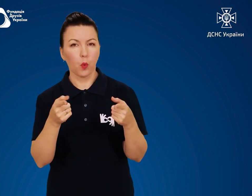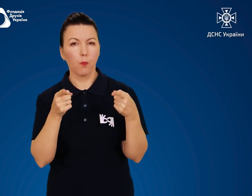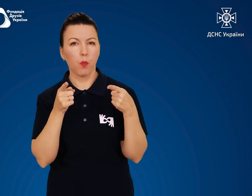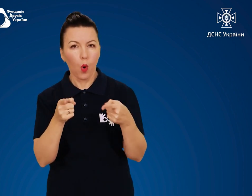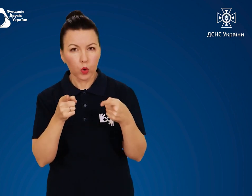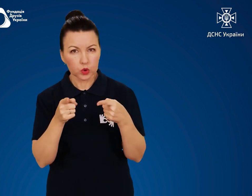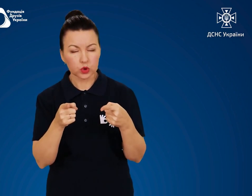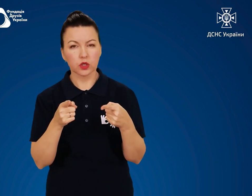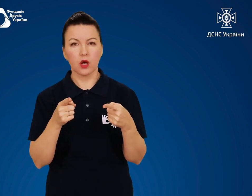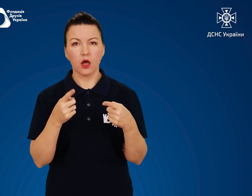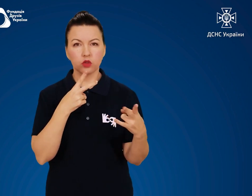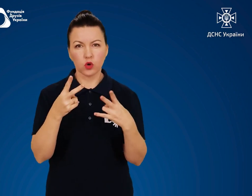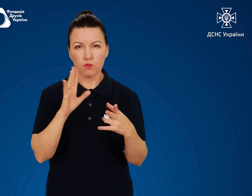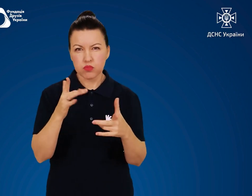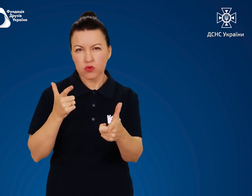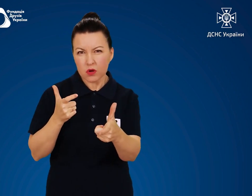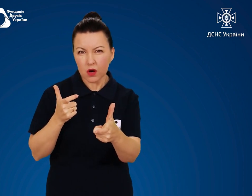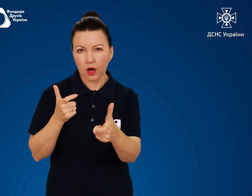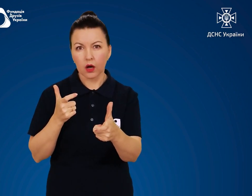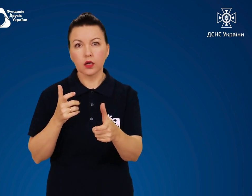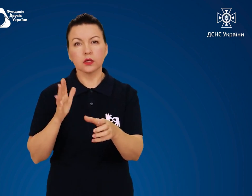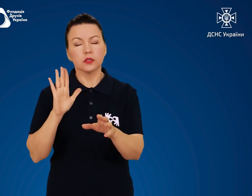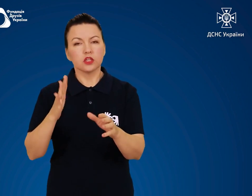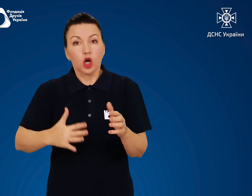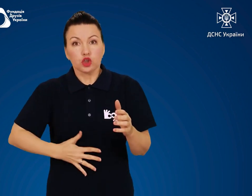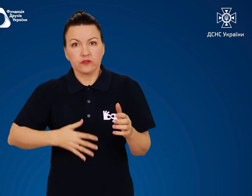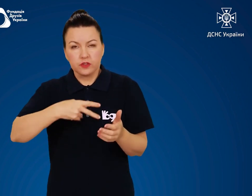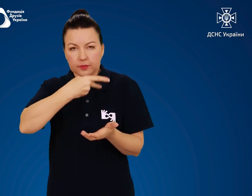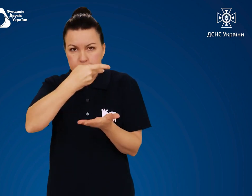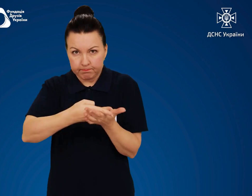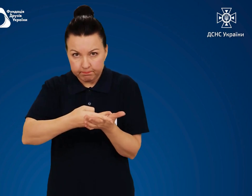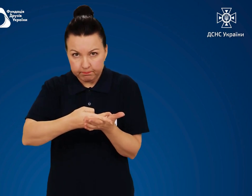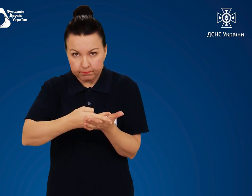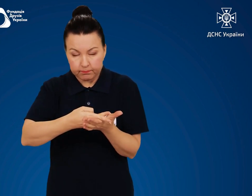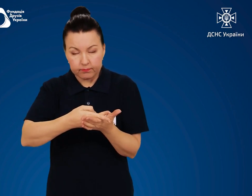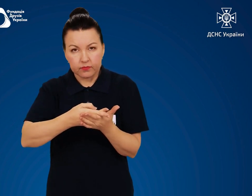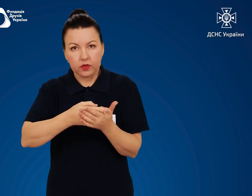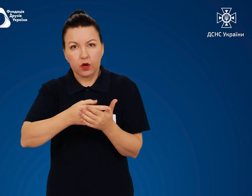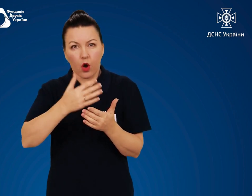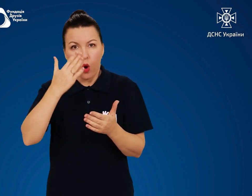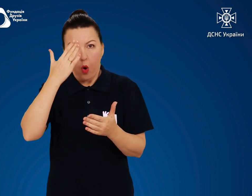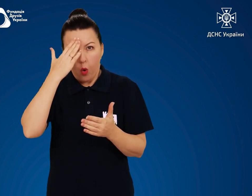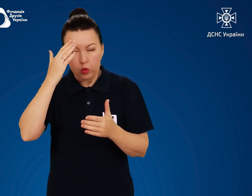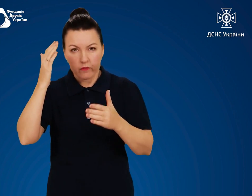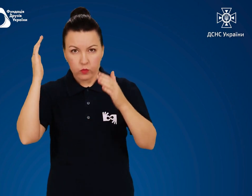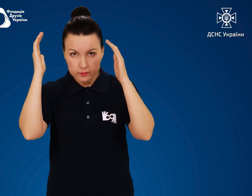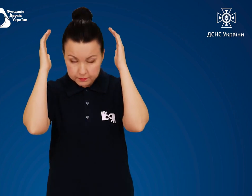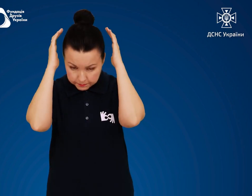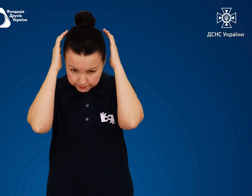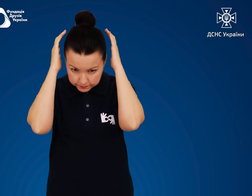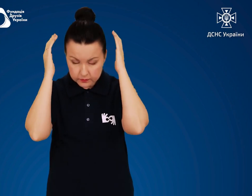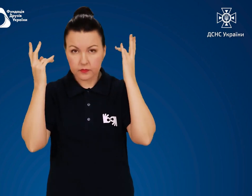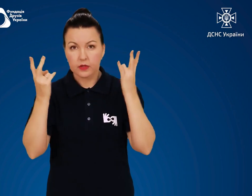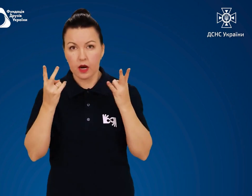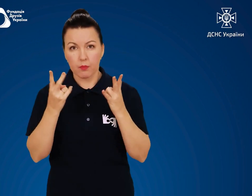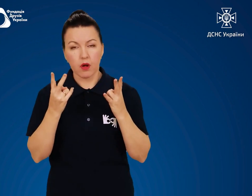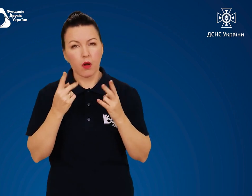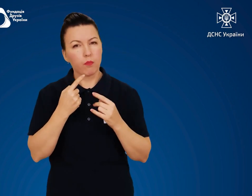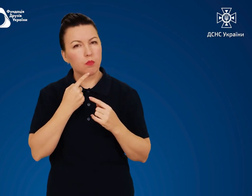застосування терористами зброї, лягайте на живіт, захищаючи голову руками Подалі